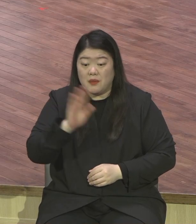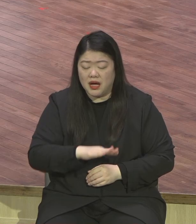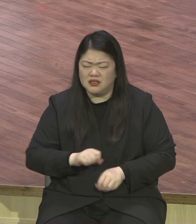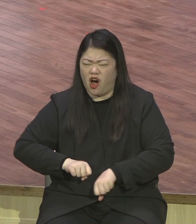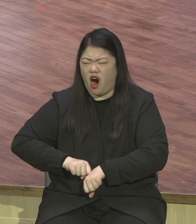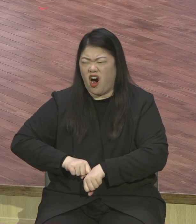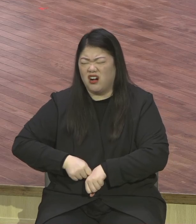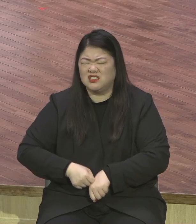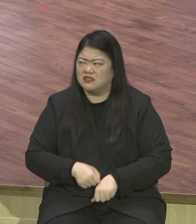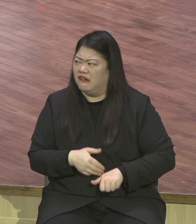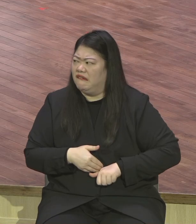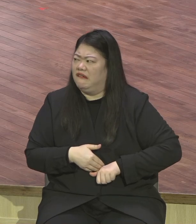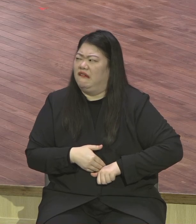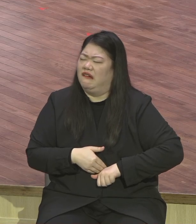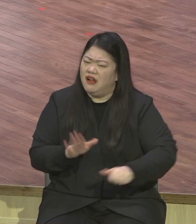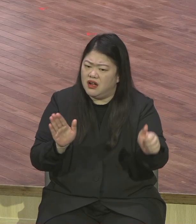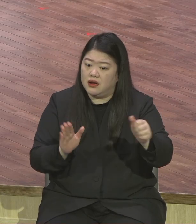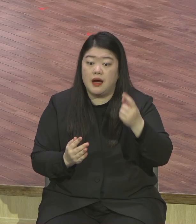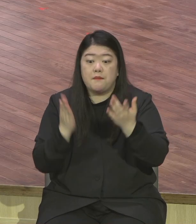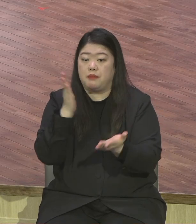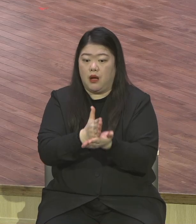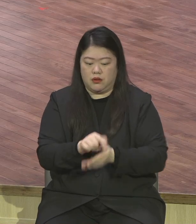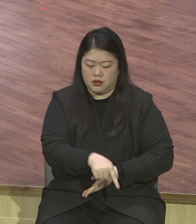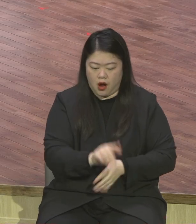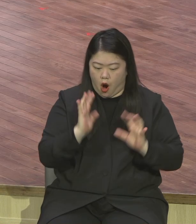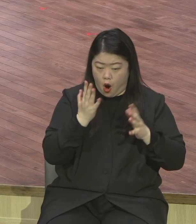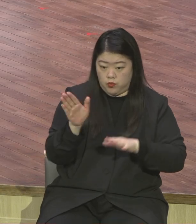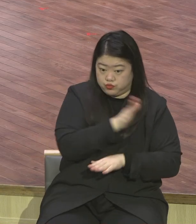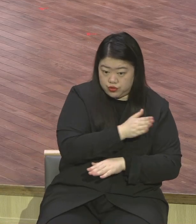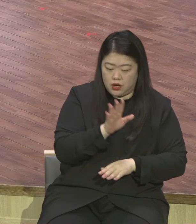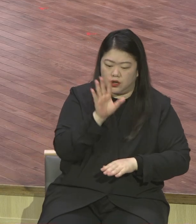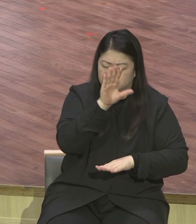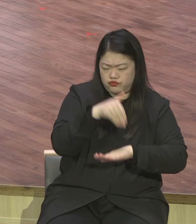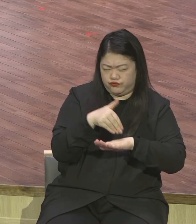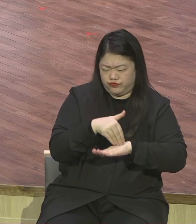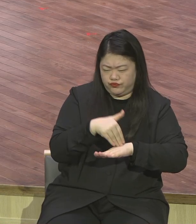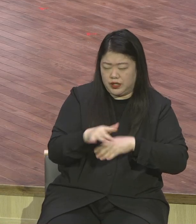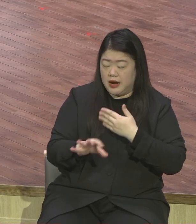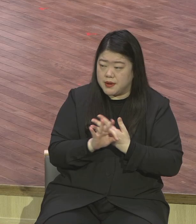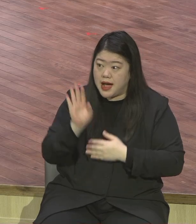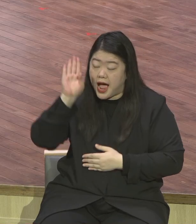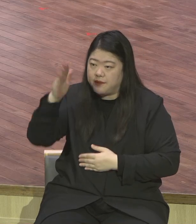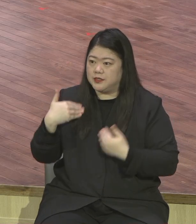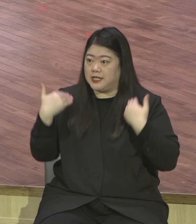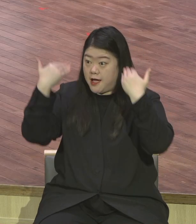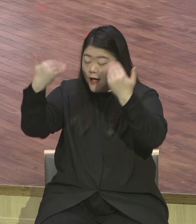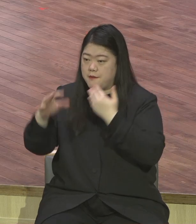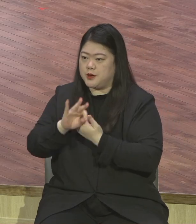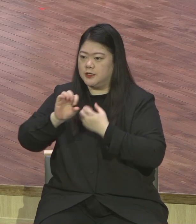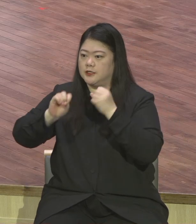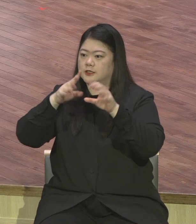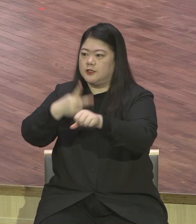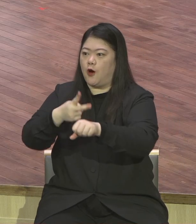헌신하게 되면 아이들이요 초등학생이 성교 헌신해보세요 자세가 달라지요 공부가 달라집니다